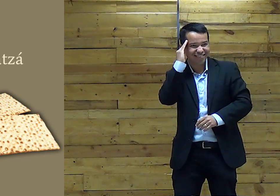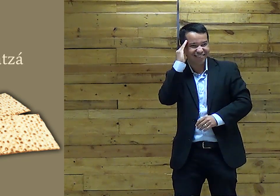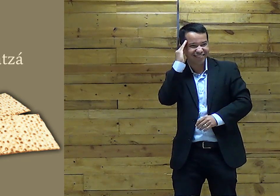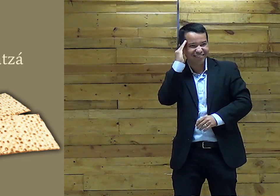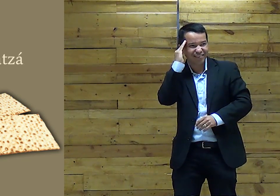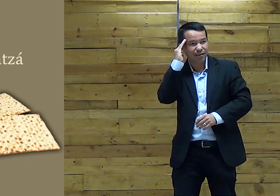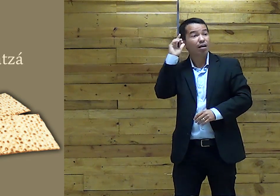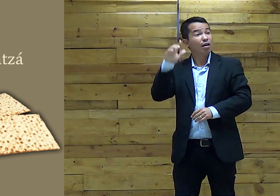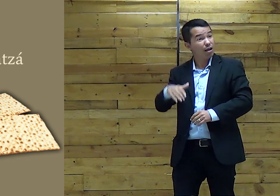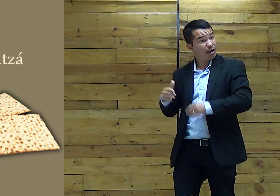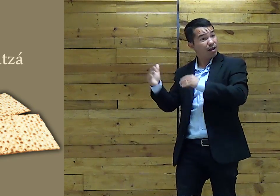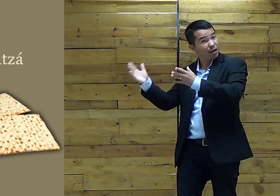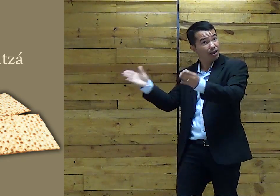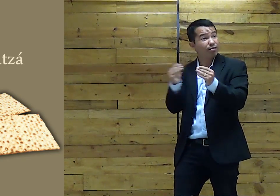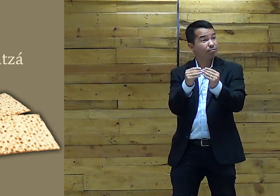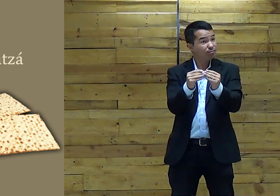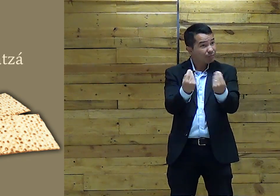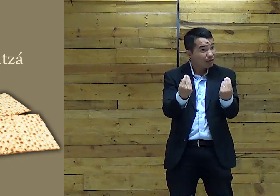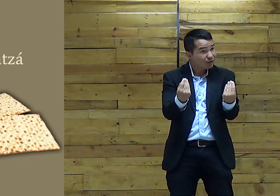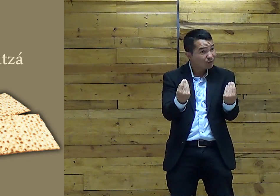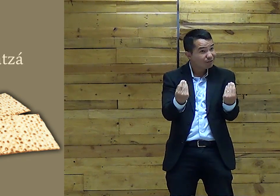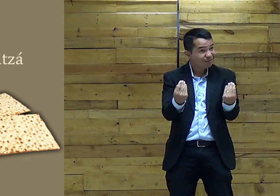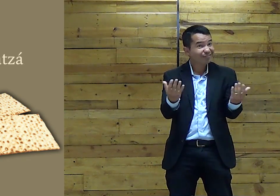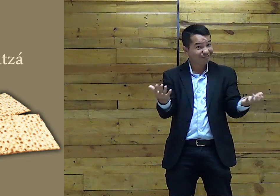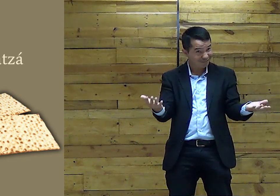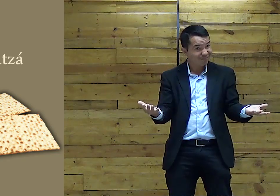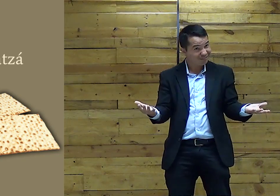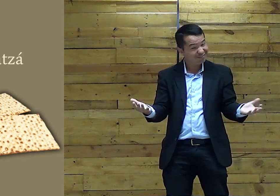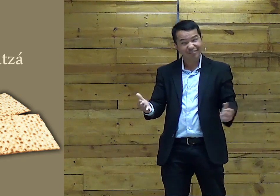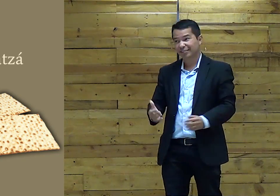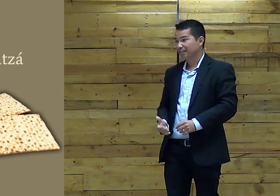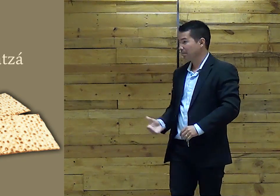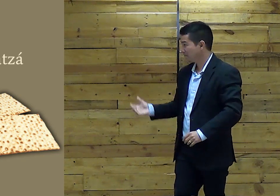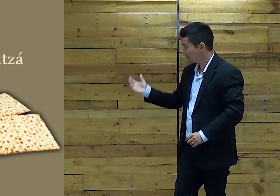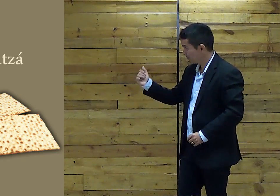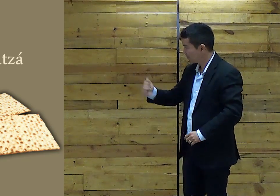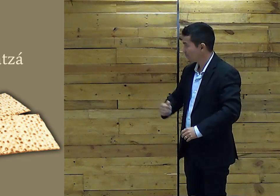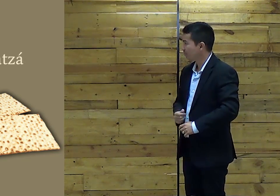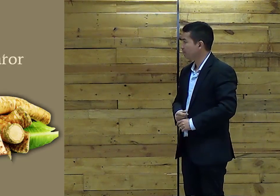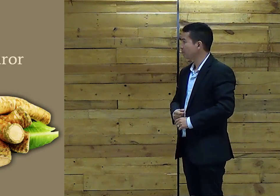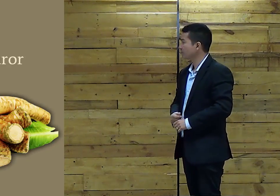Sabe Entende isso É assim Que é esse pão Pode passar